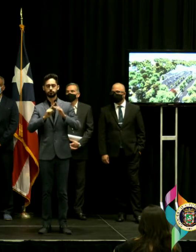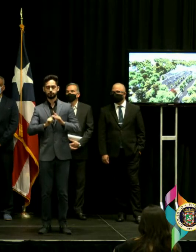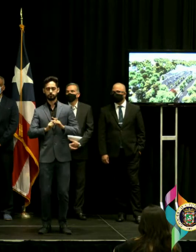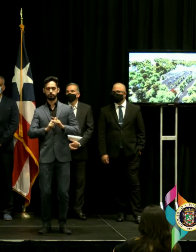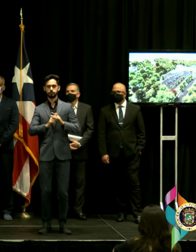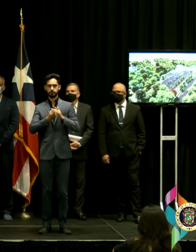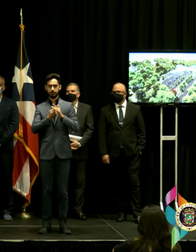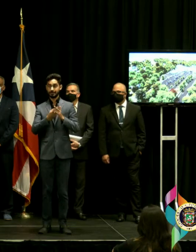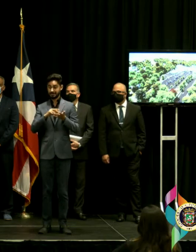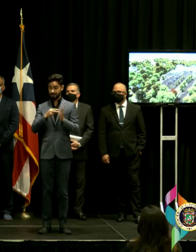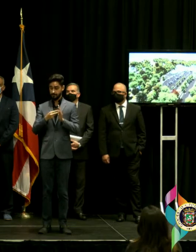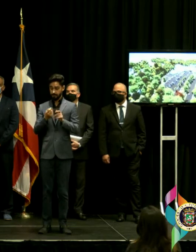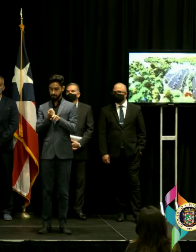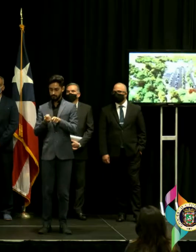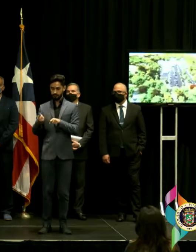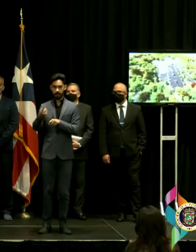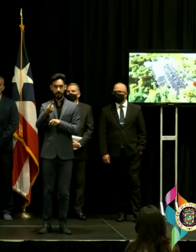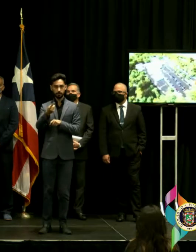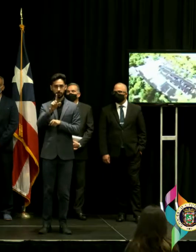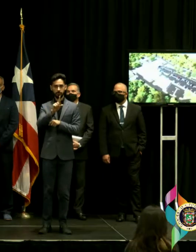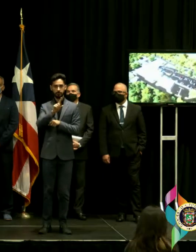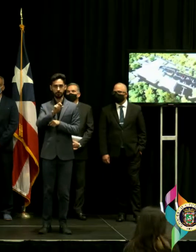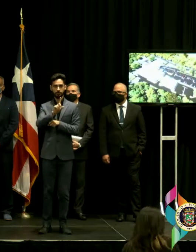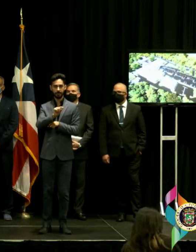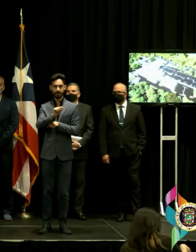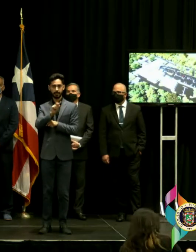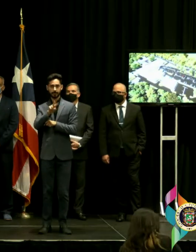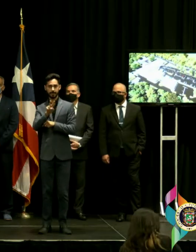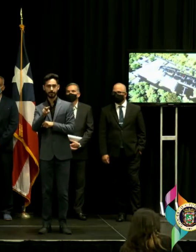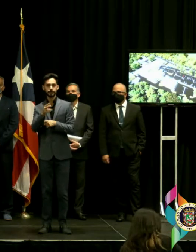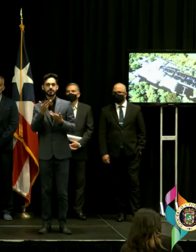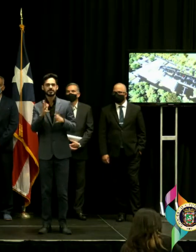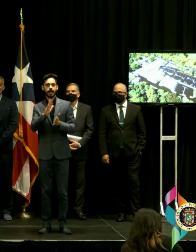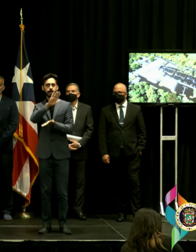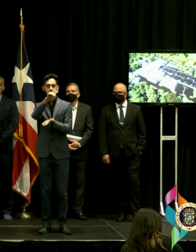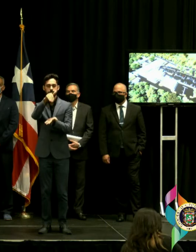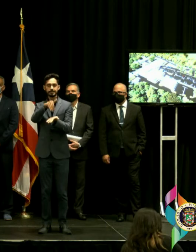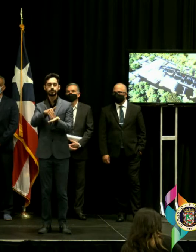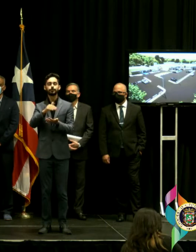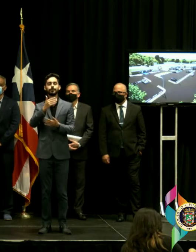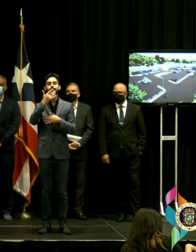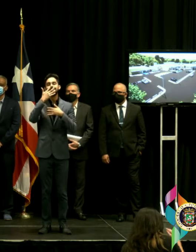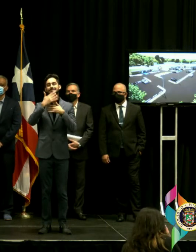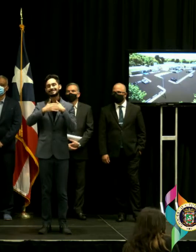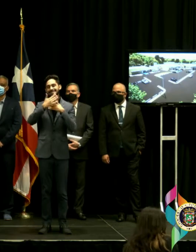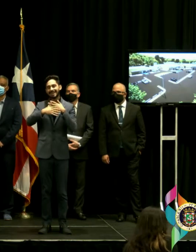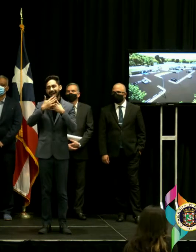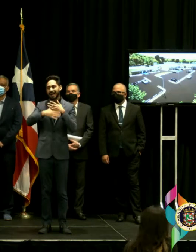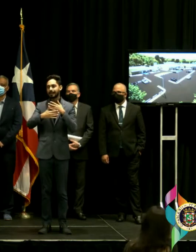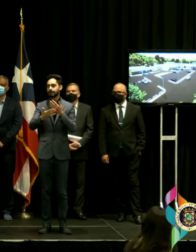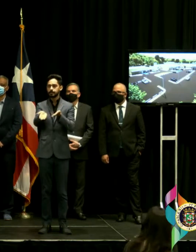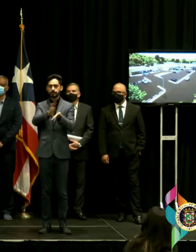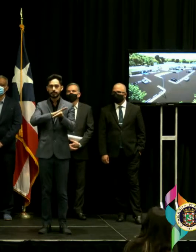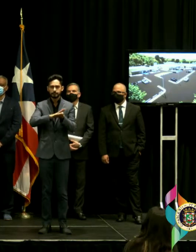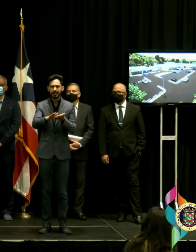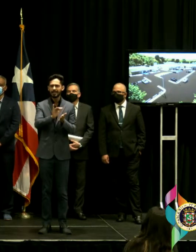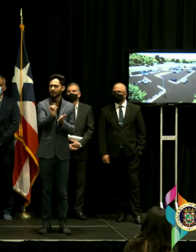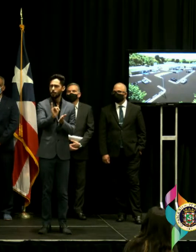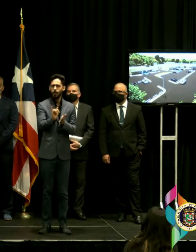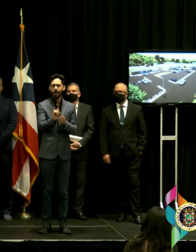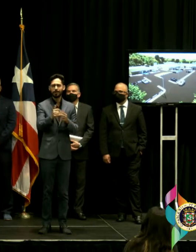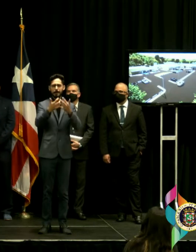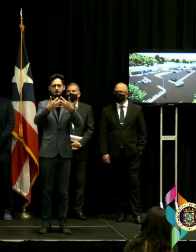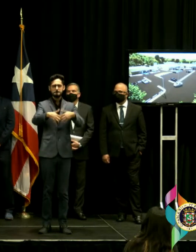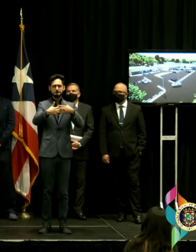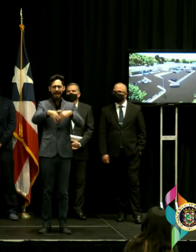próximo año es decir del 2022 vamos a tener el centro de diálisis y los todos los cuartos de máquina que le dan apoyo